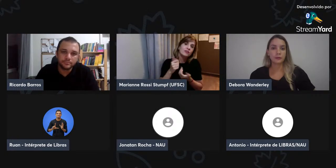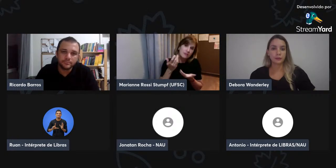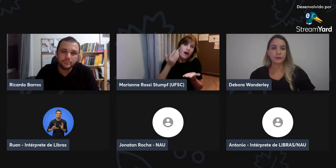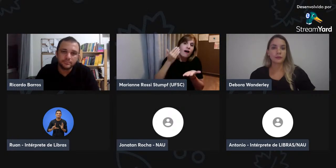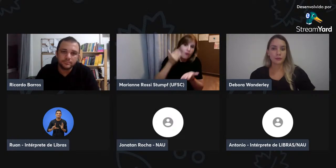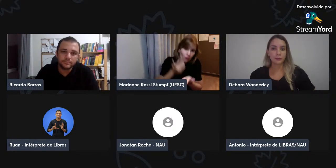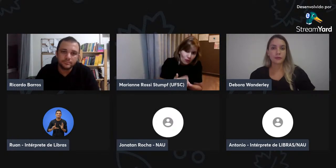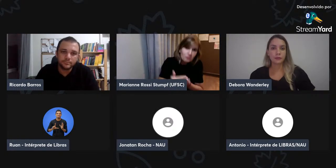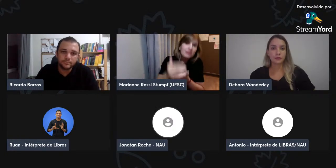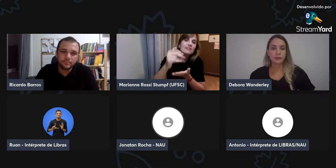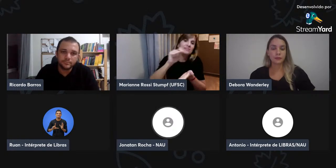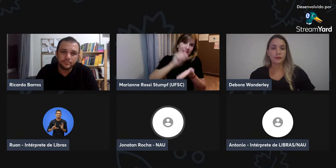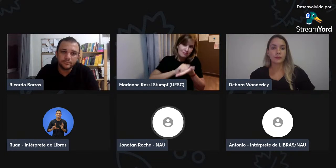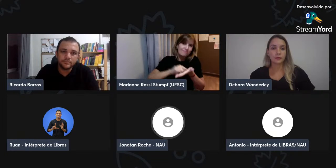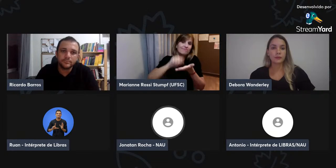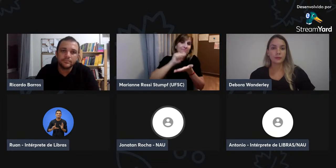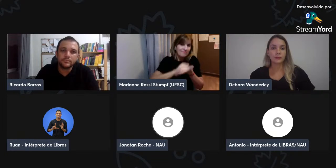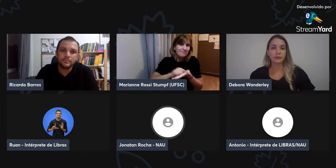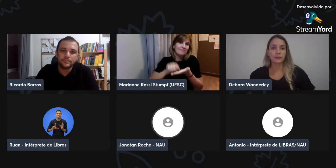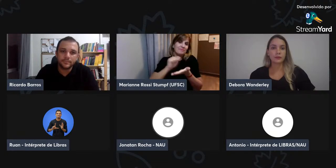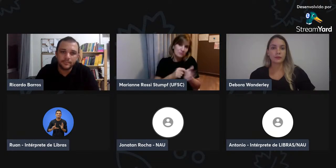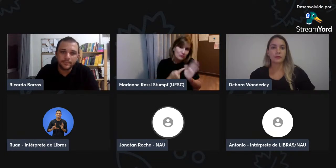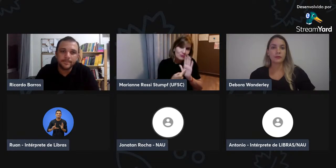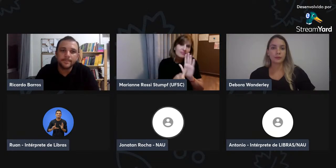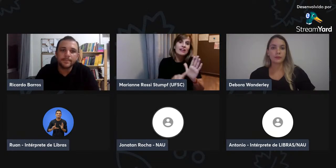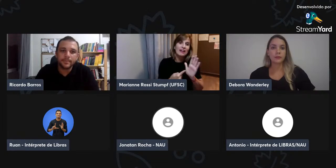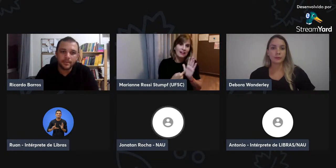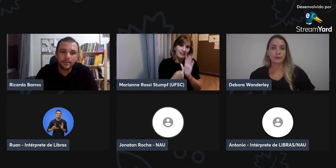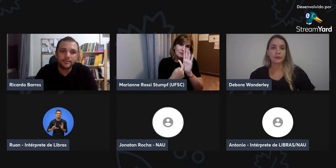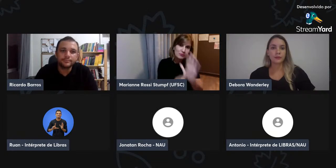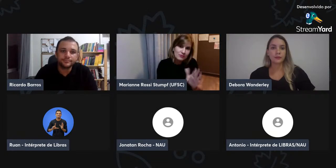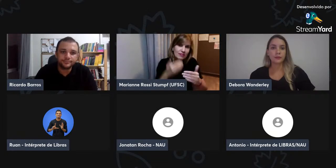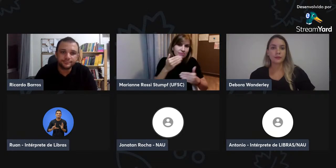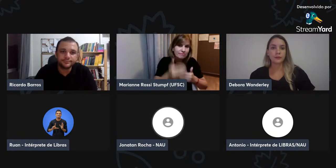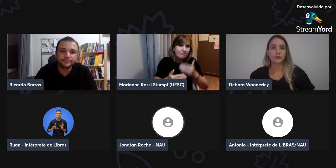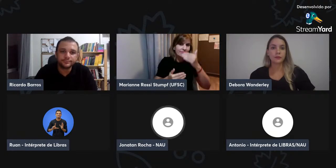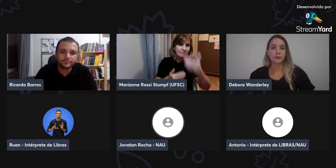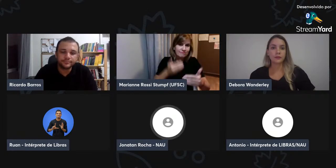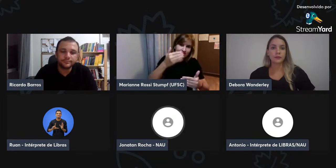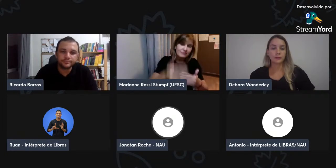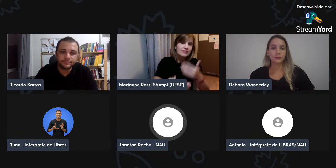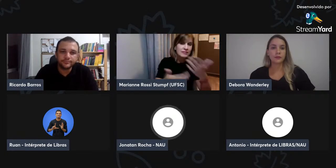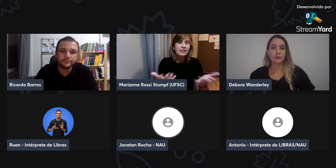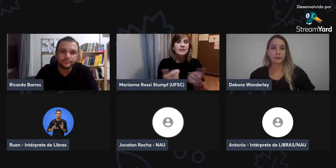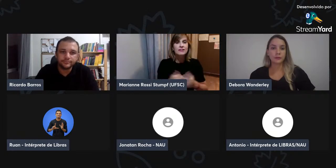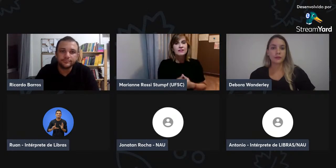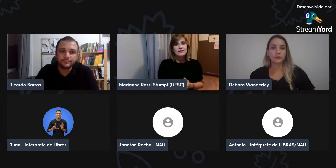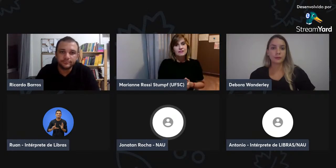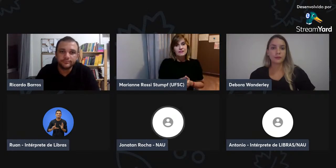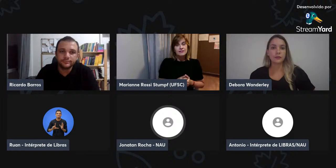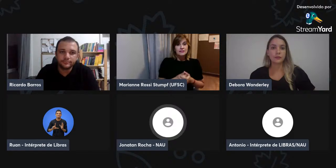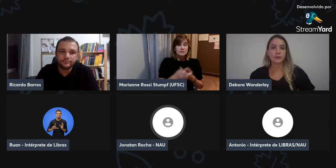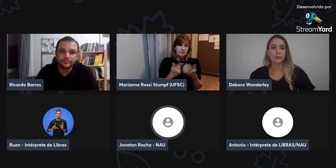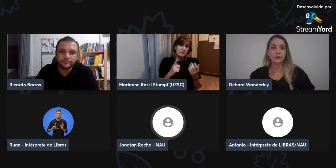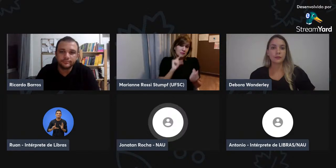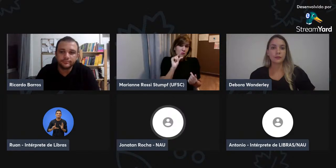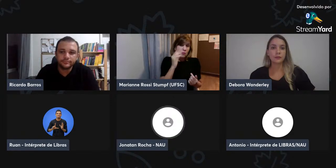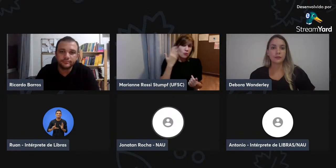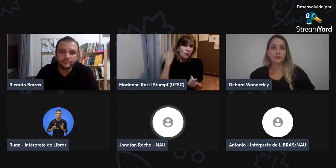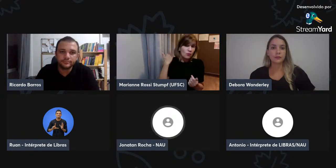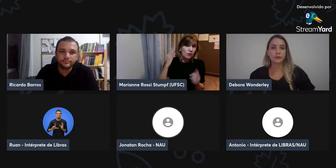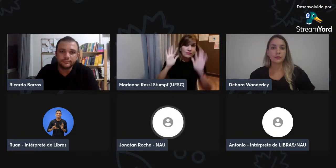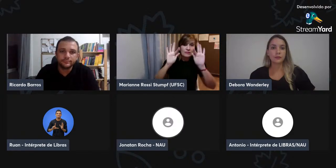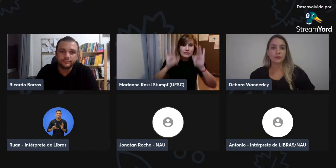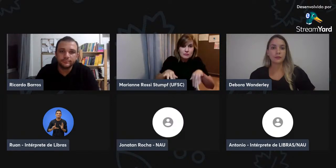para não ter necessidade de traduzir todo mundo também, então, é preciso mostrar, ter um contato com a